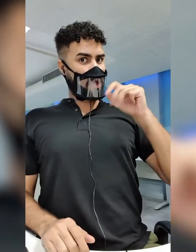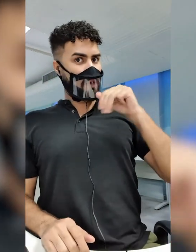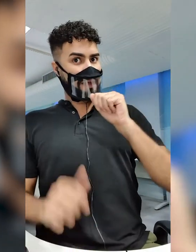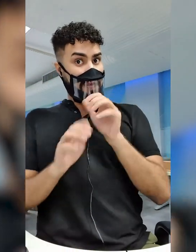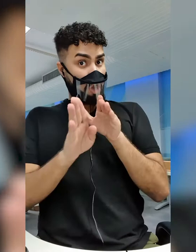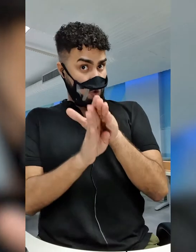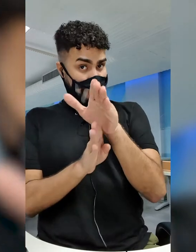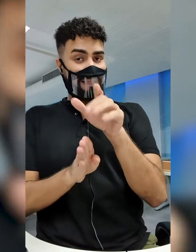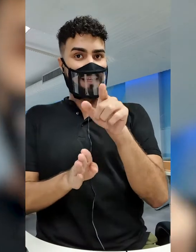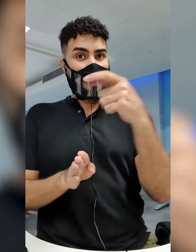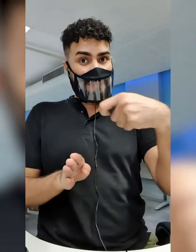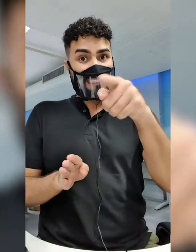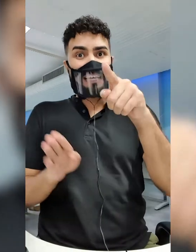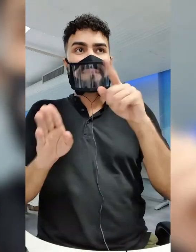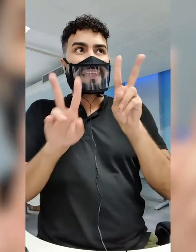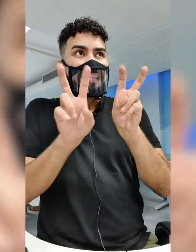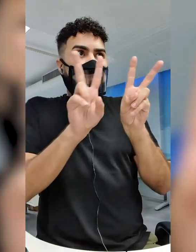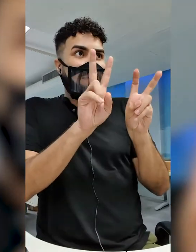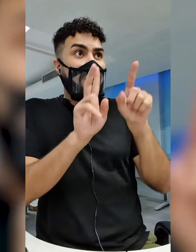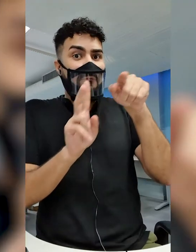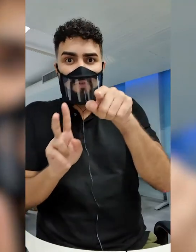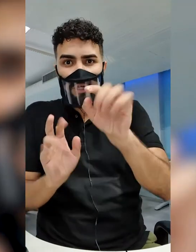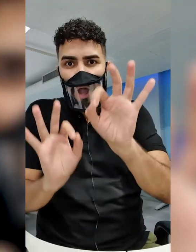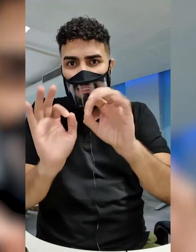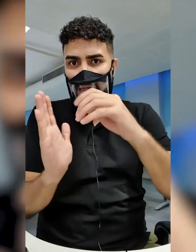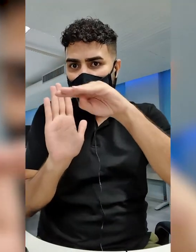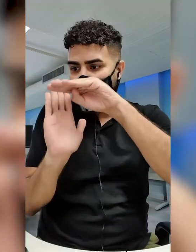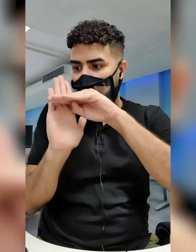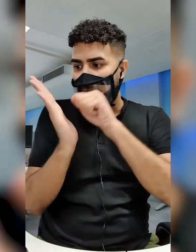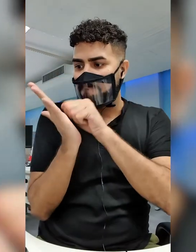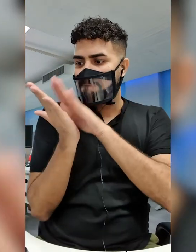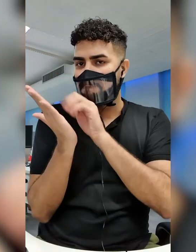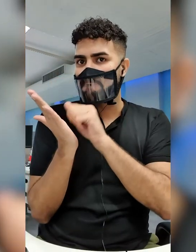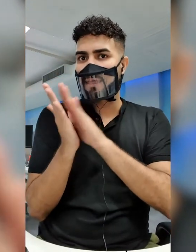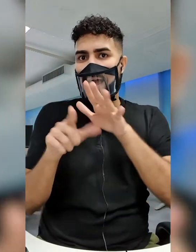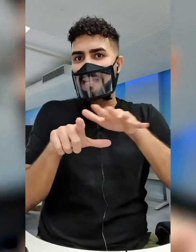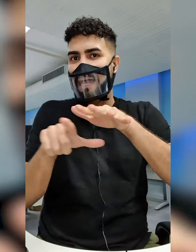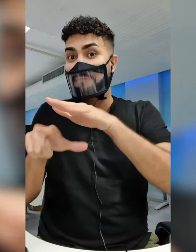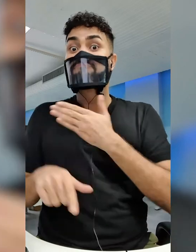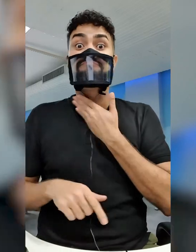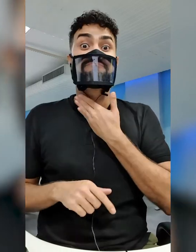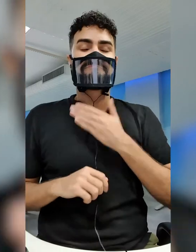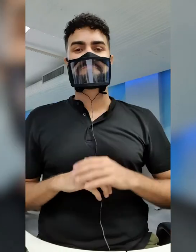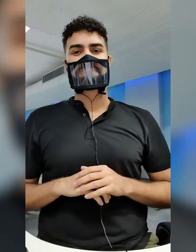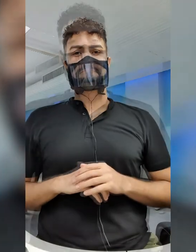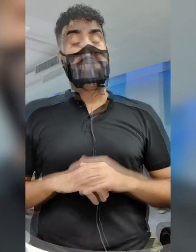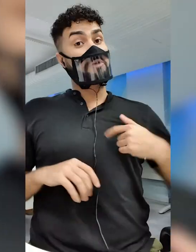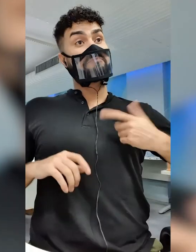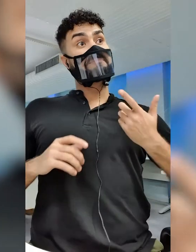recomenda ainda que o candidato faça fichamentos para organizar o repertório em eixos temáticos. O que é que eu